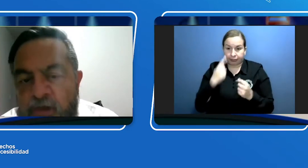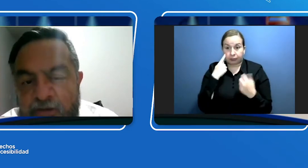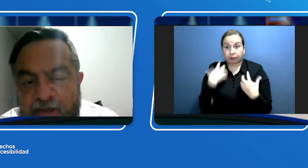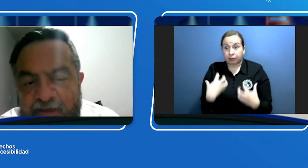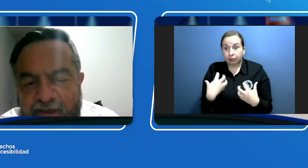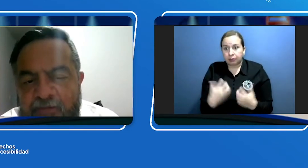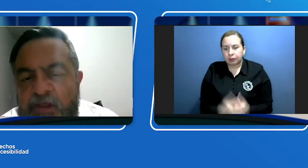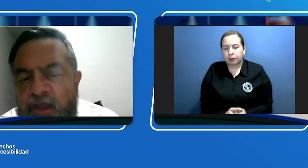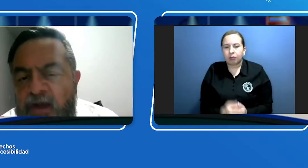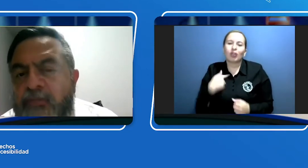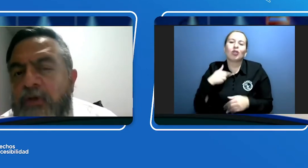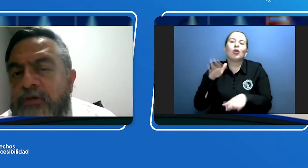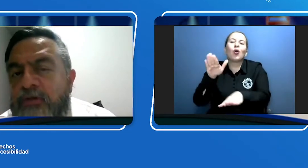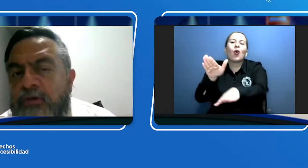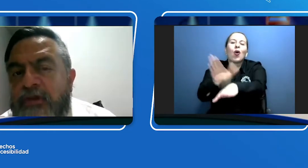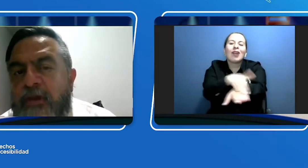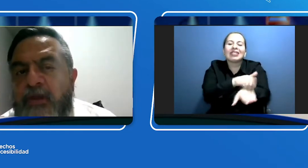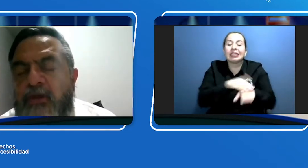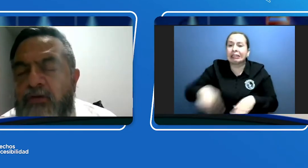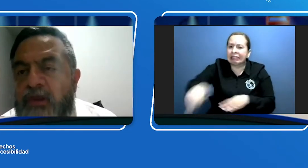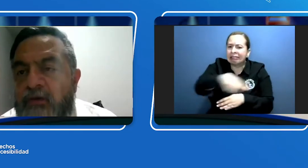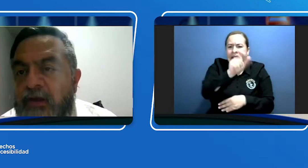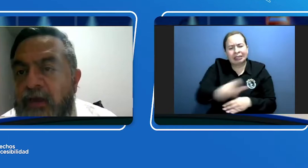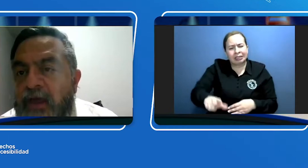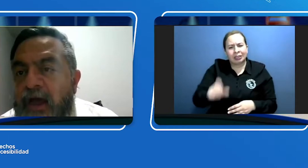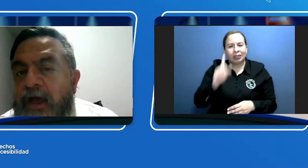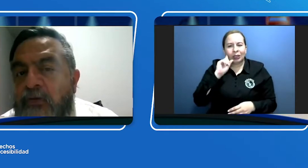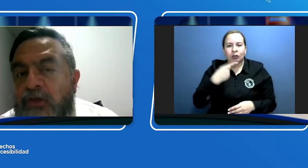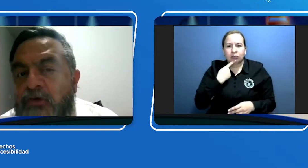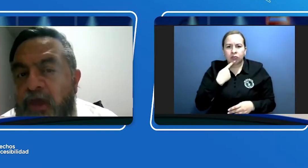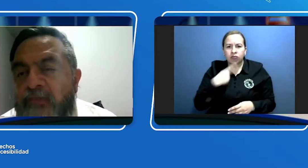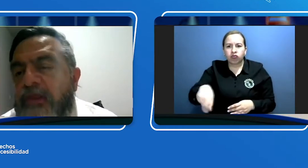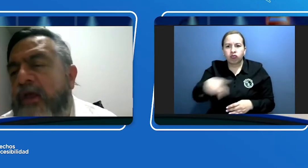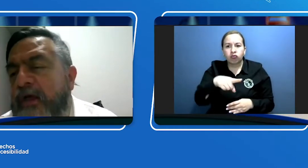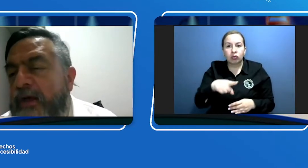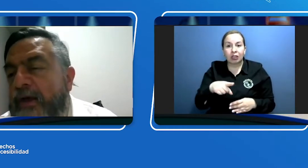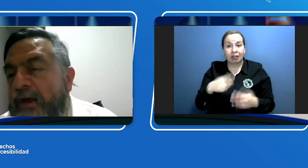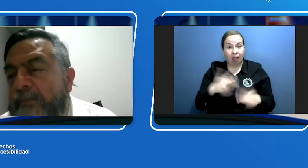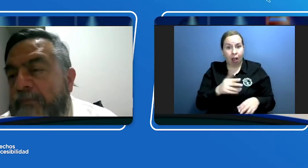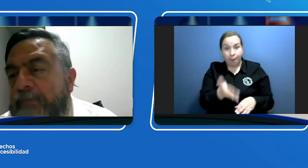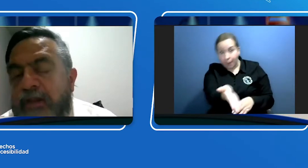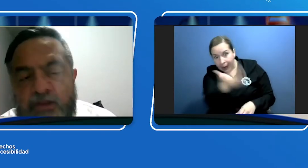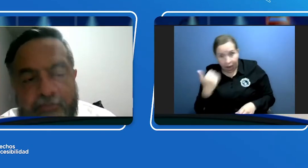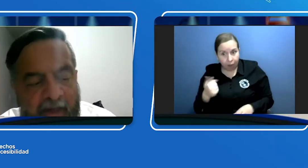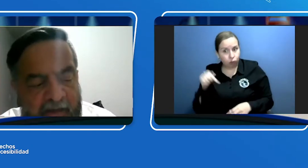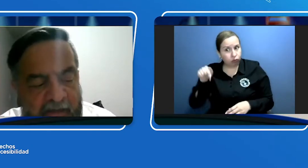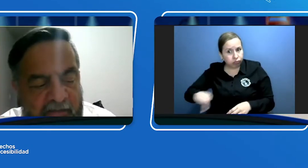es invitar a la población con discapacidad auditiva a cuando sea invitada a participar en esta